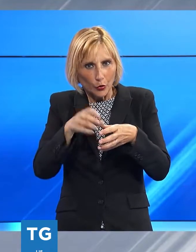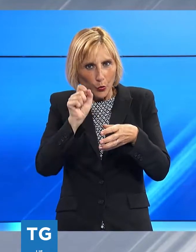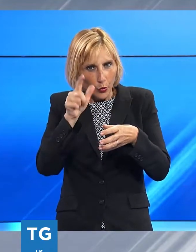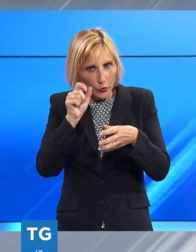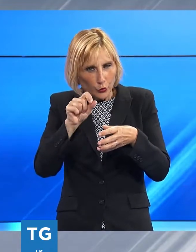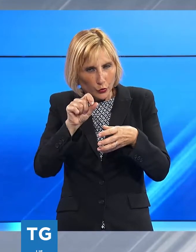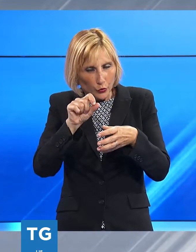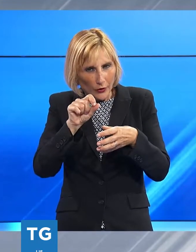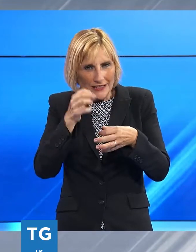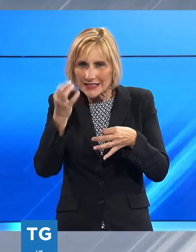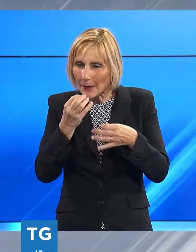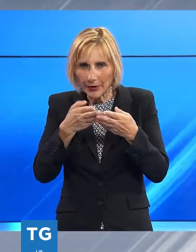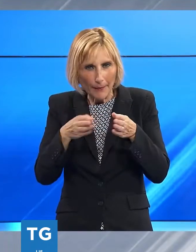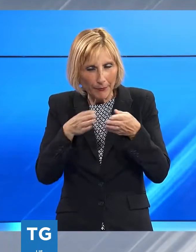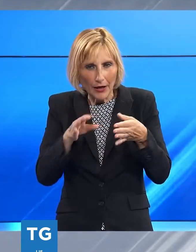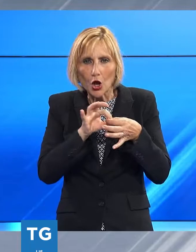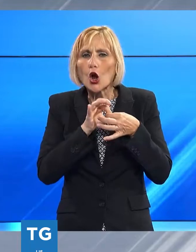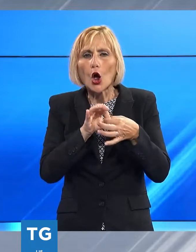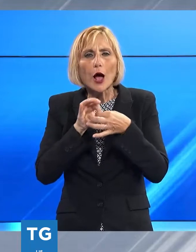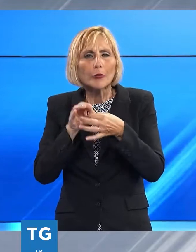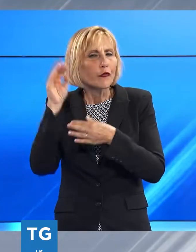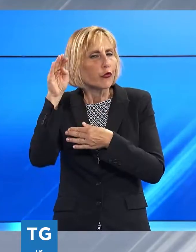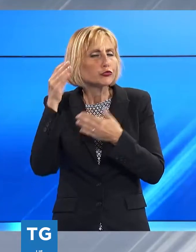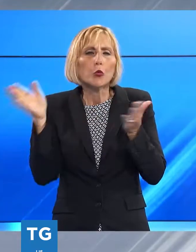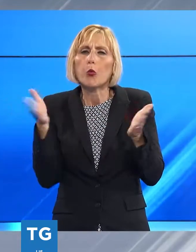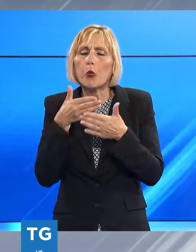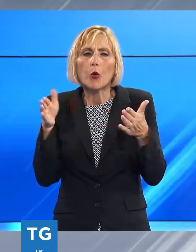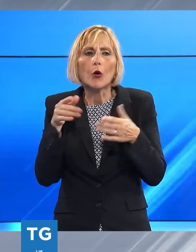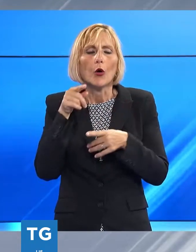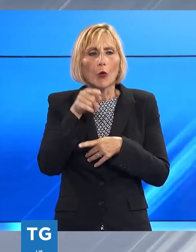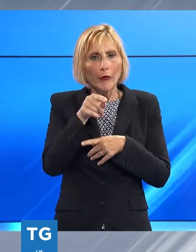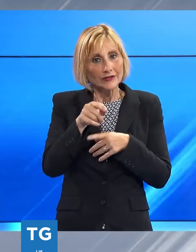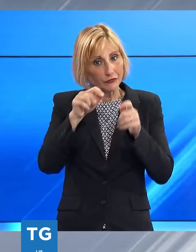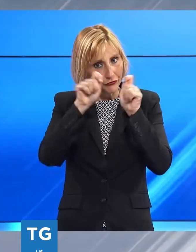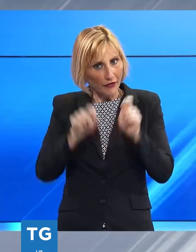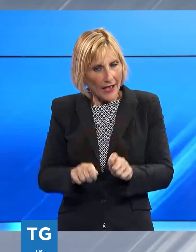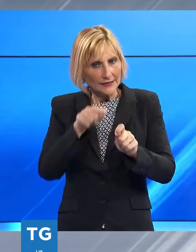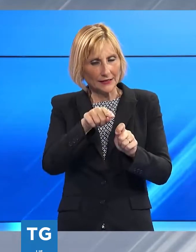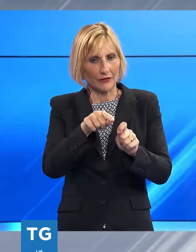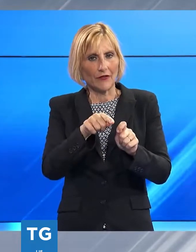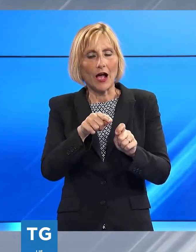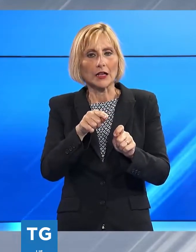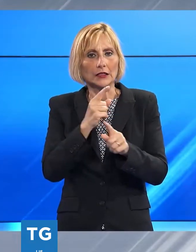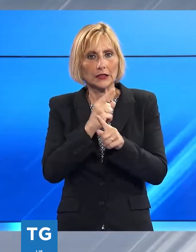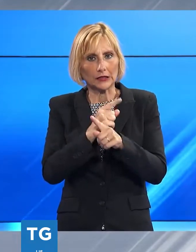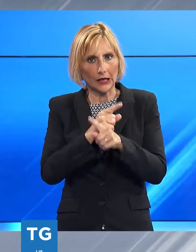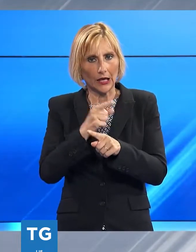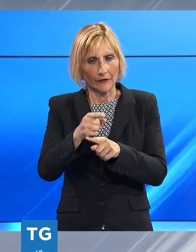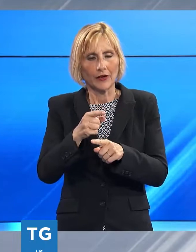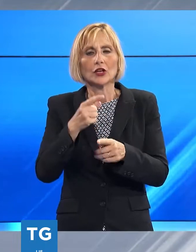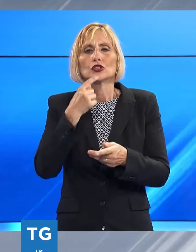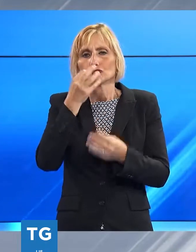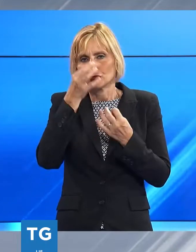e aperta alle collaborazioni che verranno Questo è Sound Out, il festival che si terrà nel giardino di Palazzo Fanner